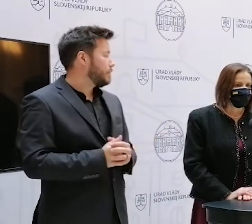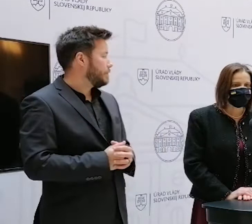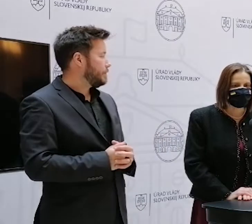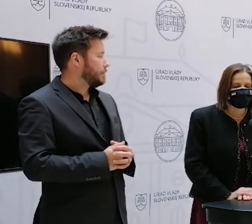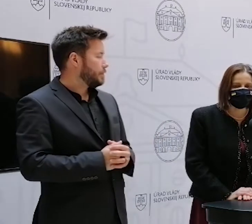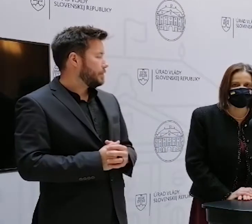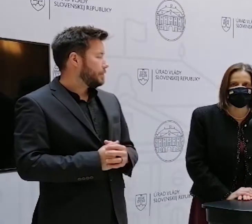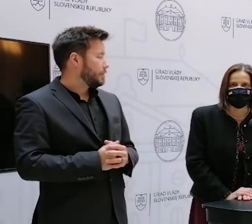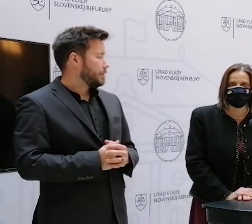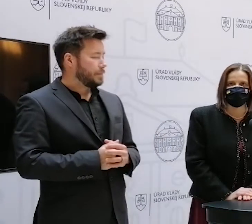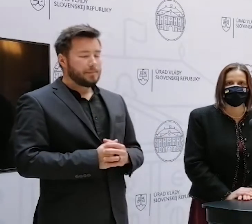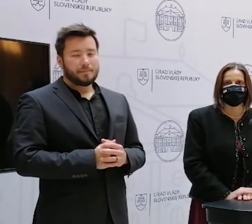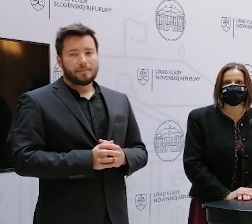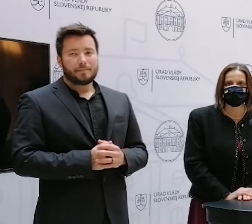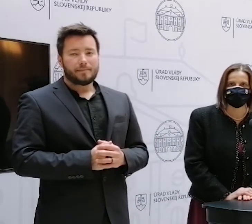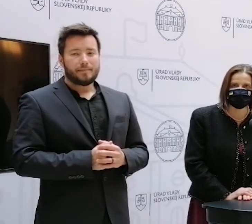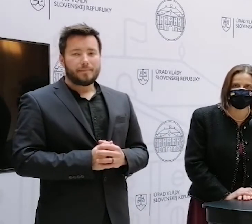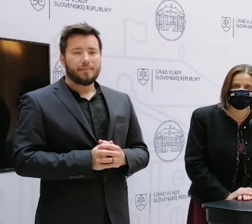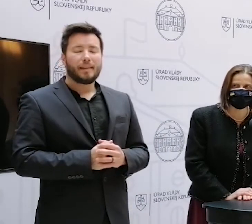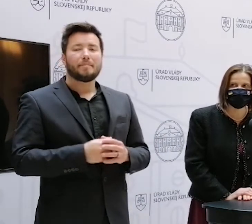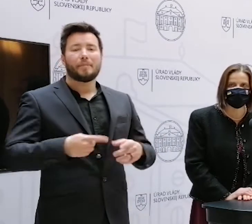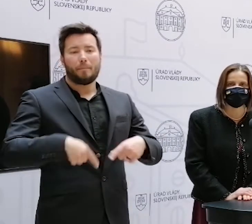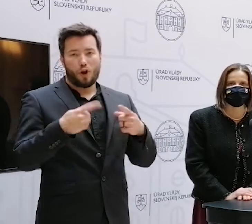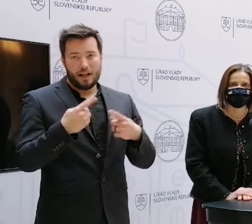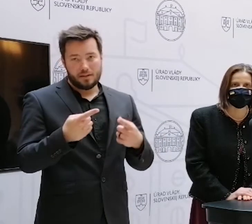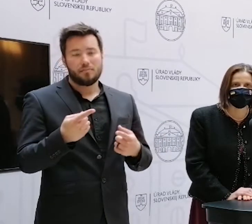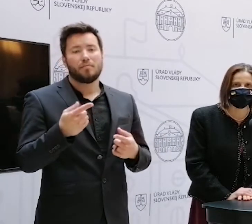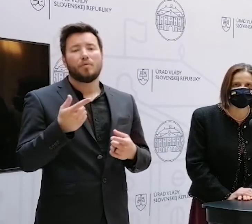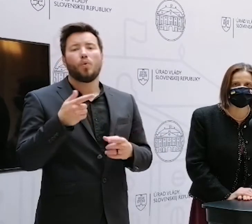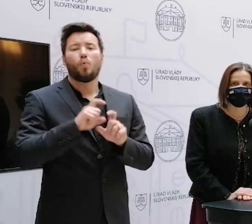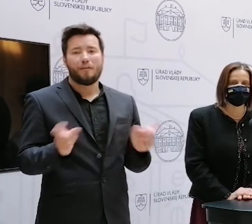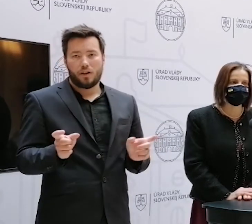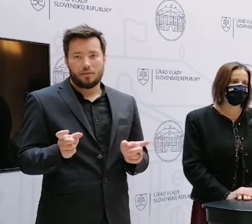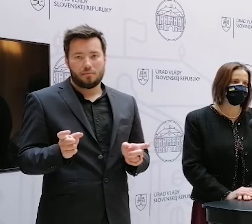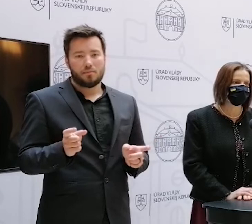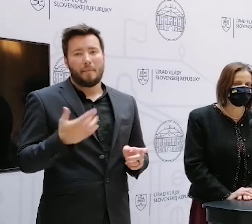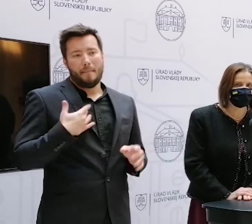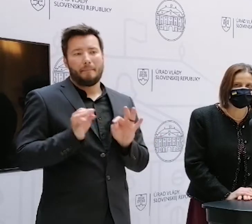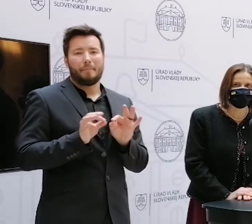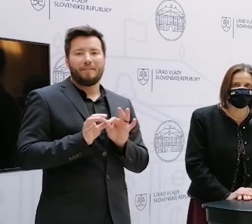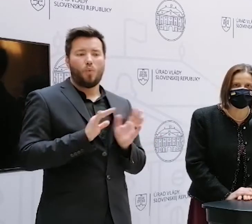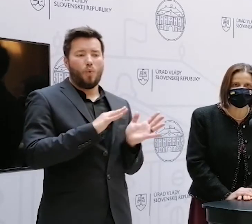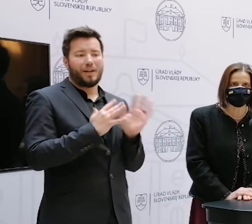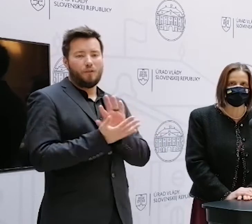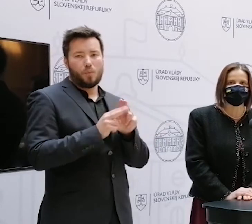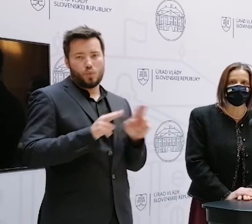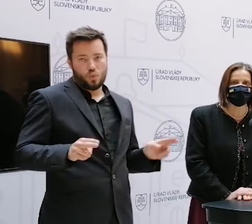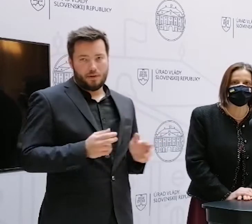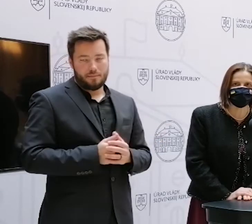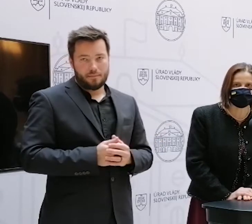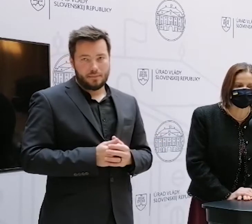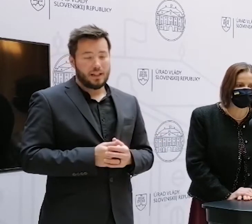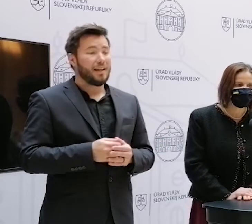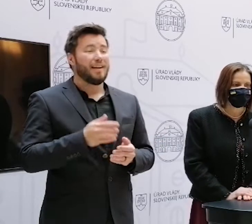Tie protesty sú dôkazom toho, že je na stole reforma. Žiadna reforma, ktorá sa týka reformy súdov a ich reorganizácie, sa